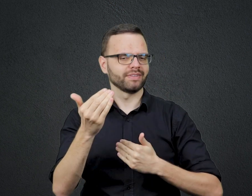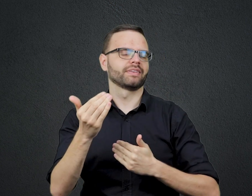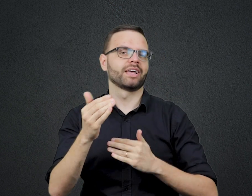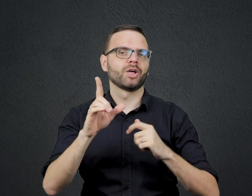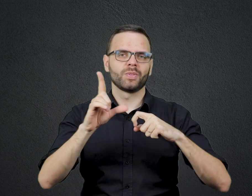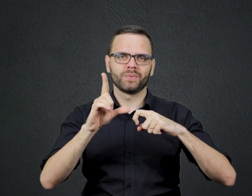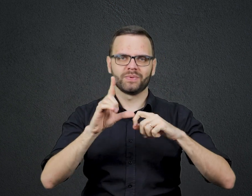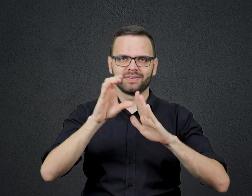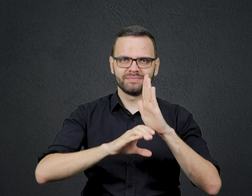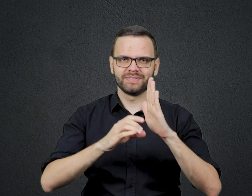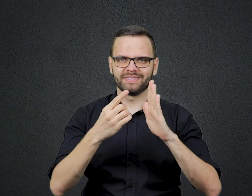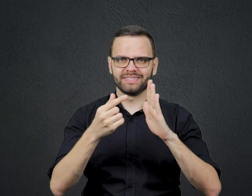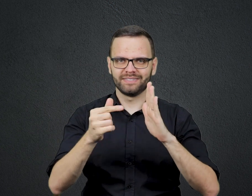versículos de 11 a 19